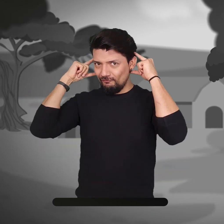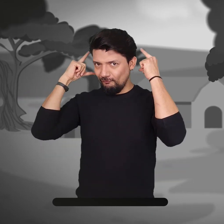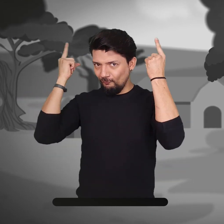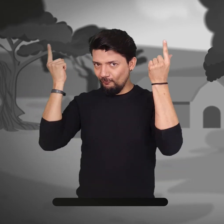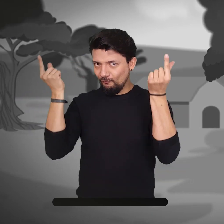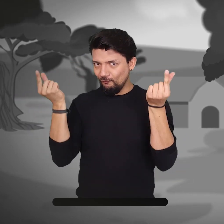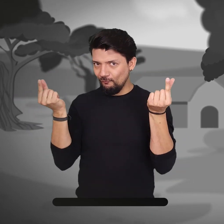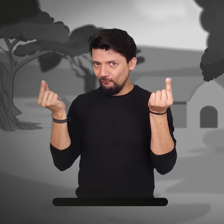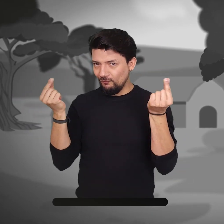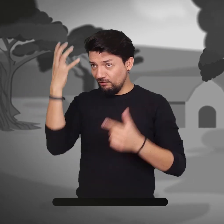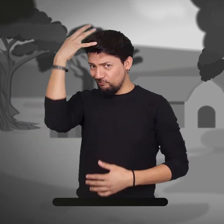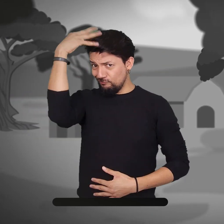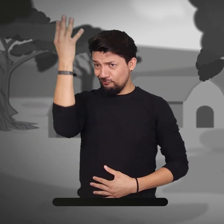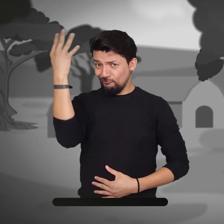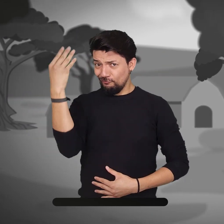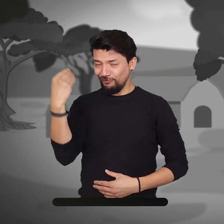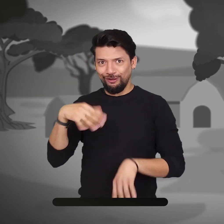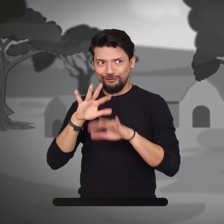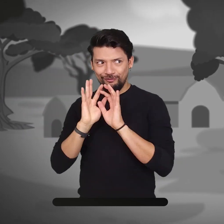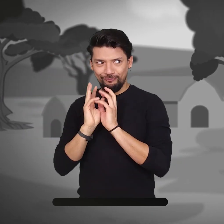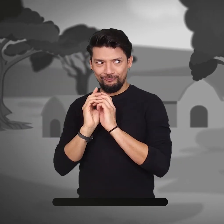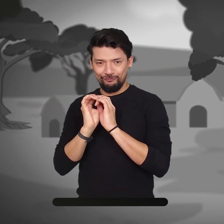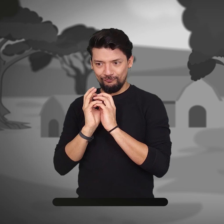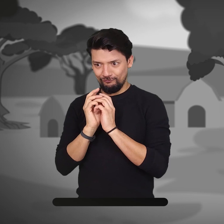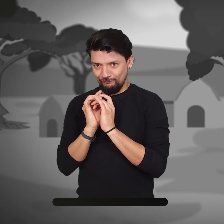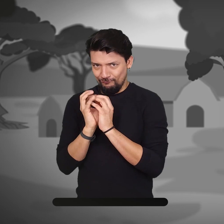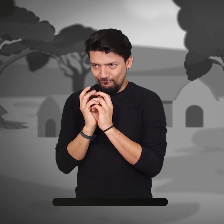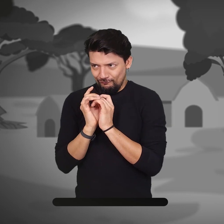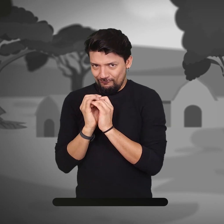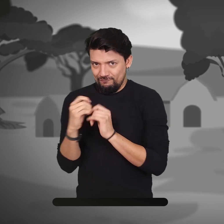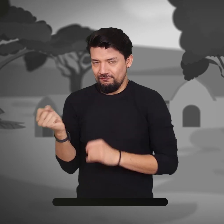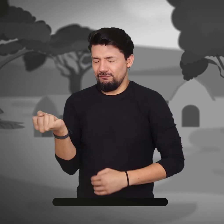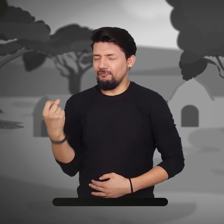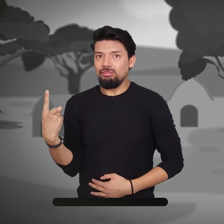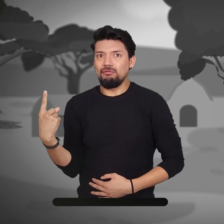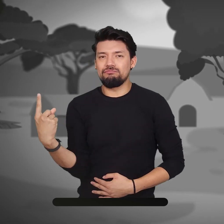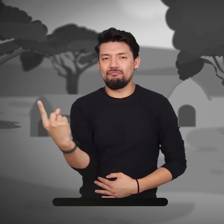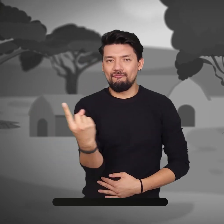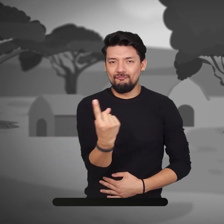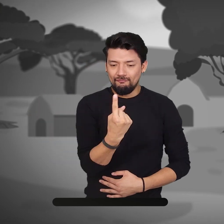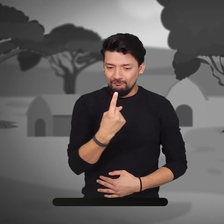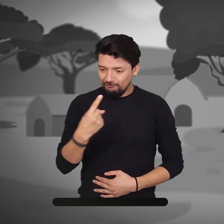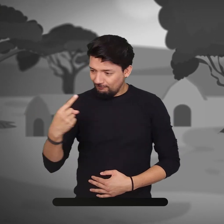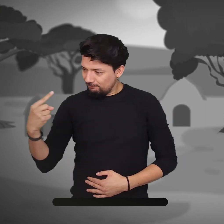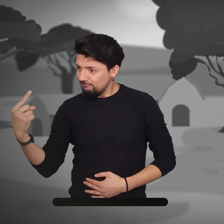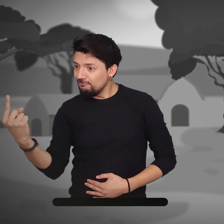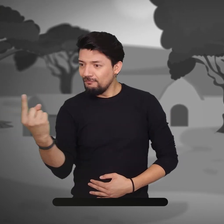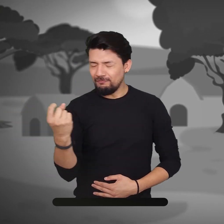puntiagudas y con un gorrito. Apareció de repente y empezó a dar vueltas y más vueltas,